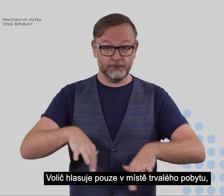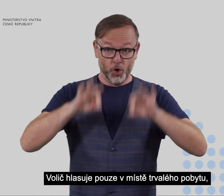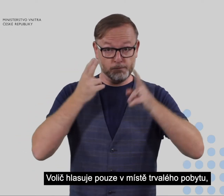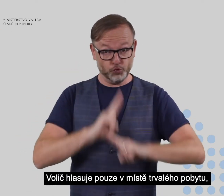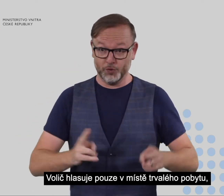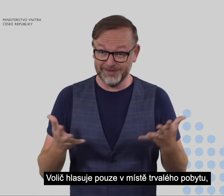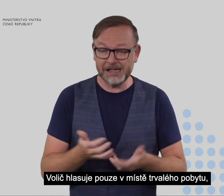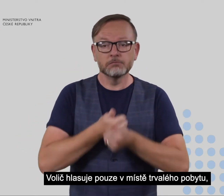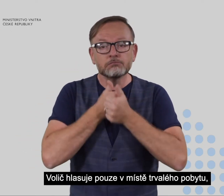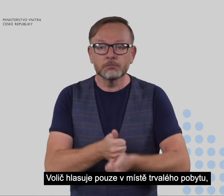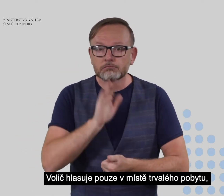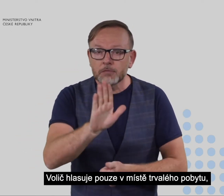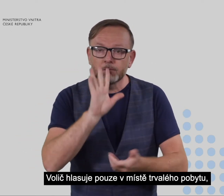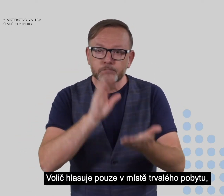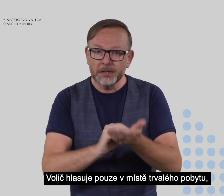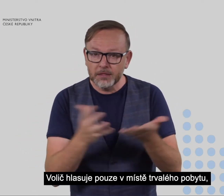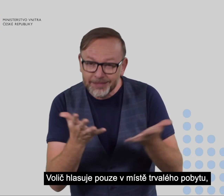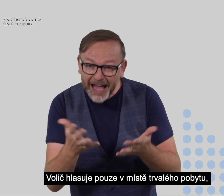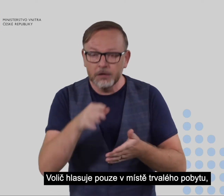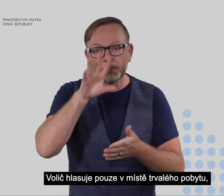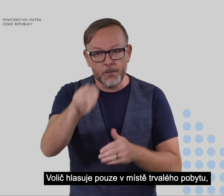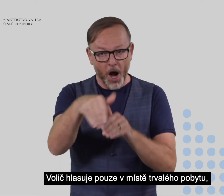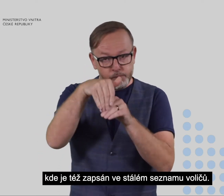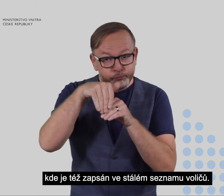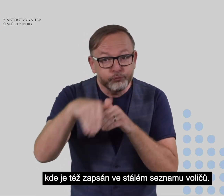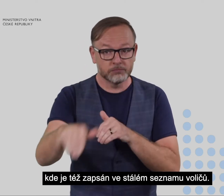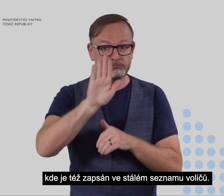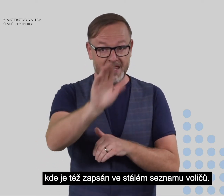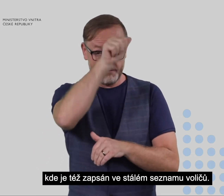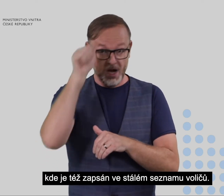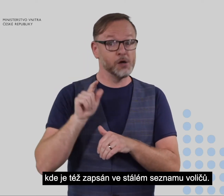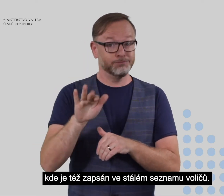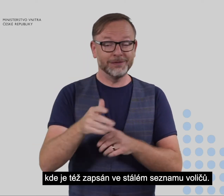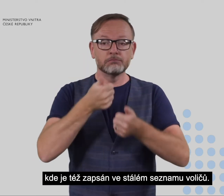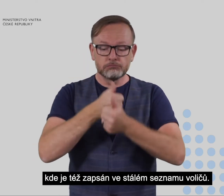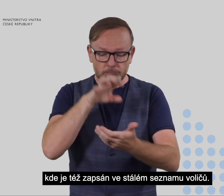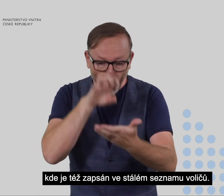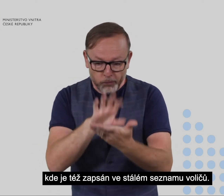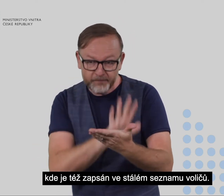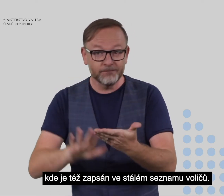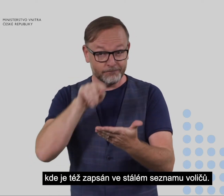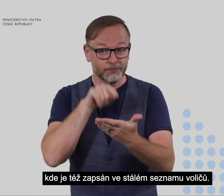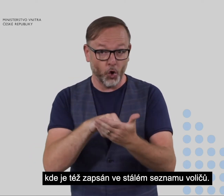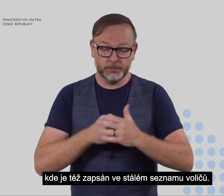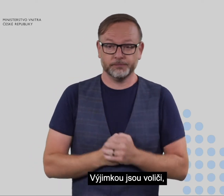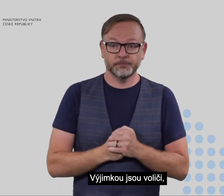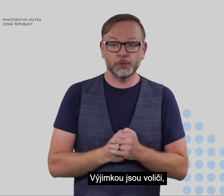místě trvalého pobytu, kde je též zapsán ve stálem seznamu voličů. Výjimkou jsou voliči,